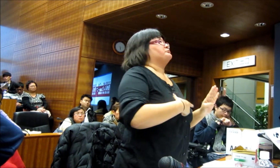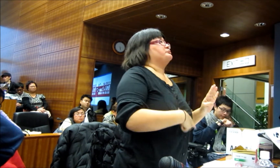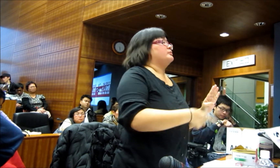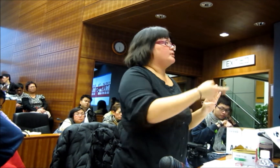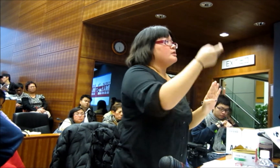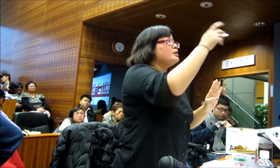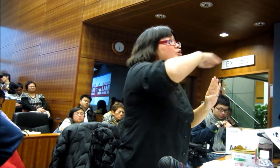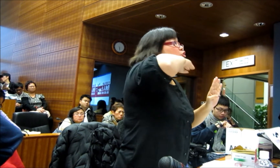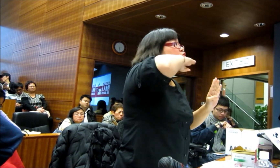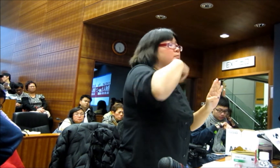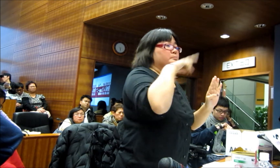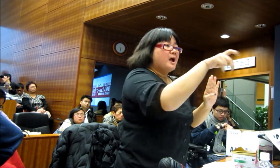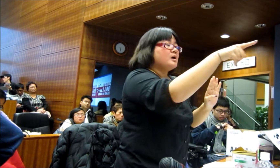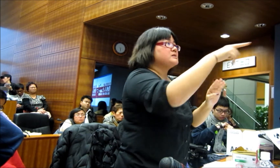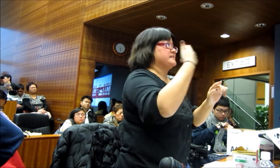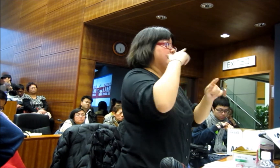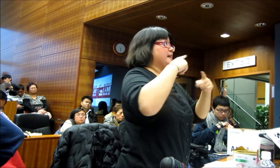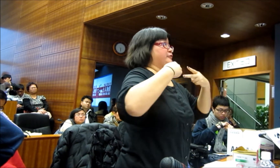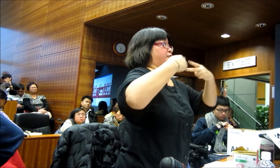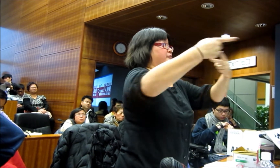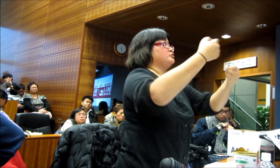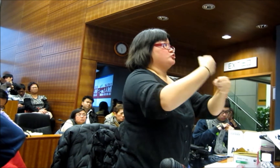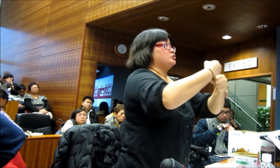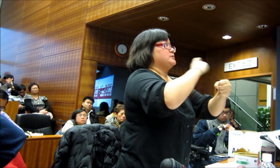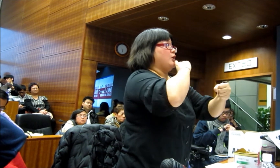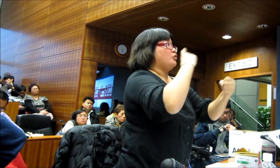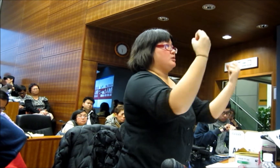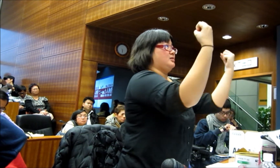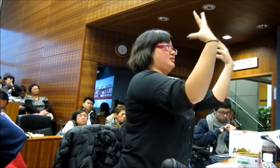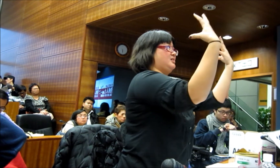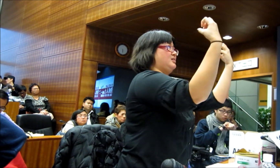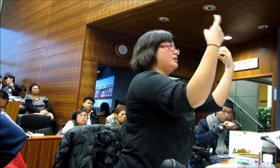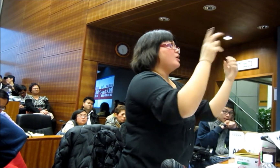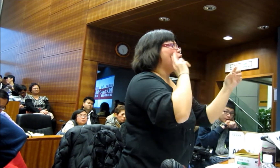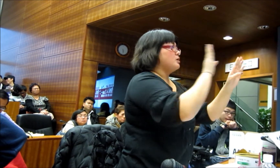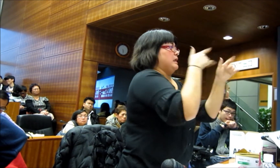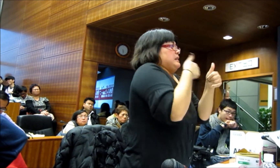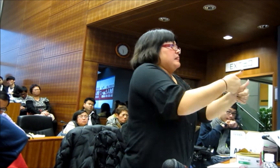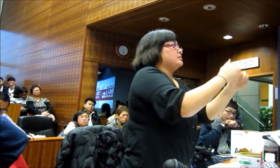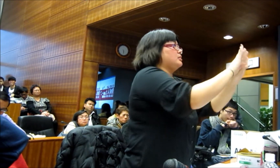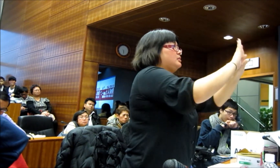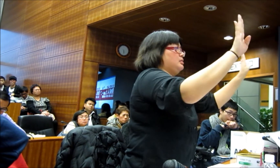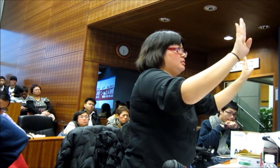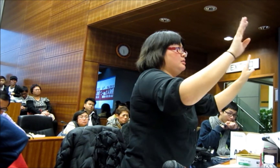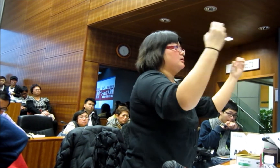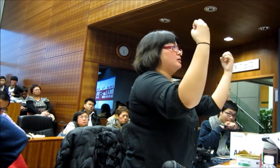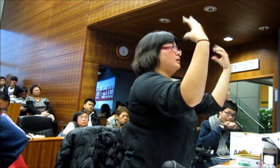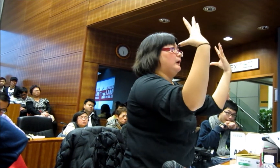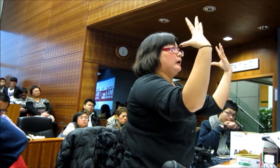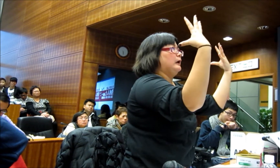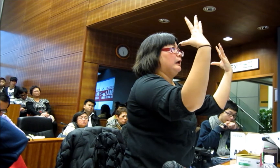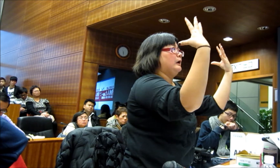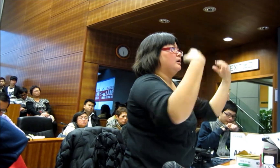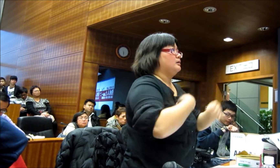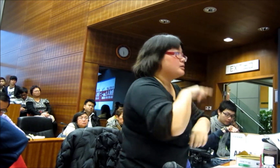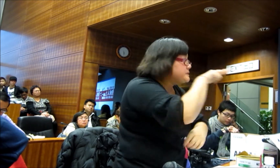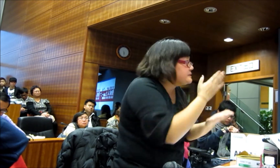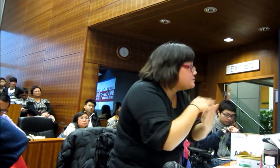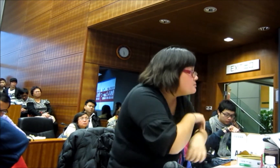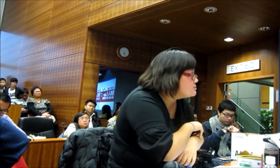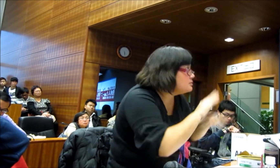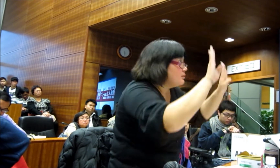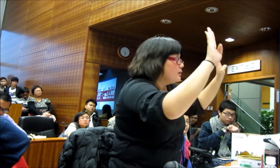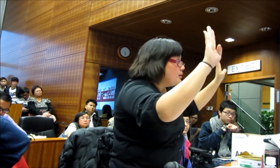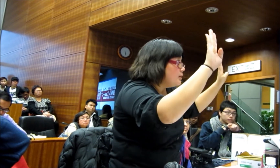很多時候他們聽不到聲走的時候關掉會夾到他們這樣希望譬如說有些燈在旁邊